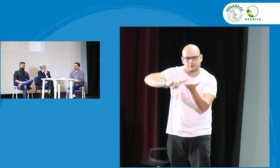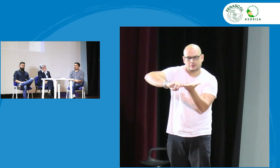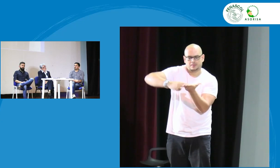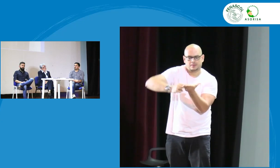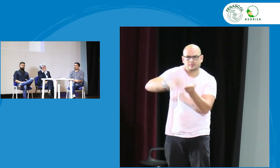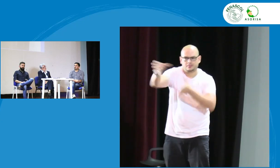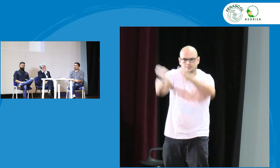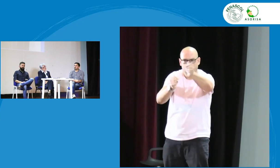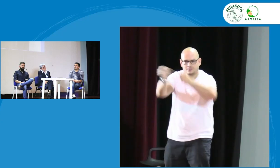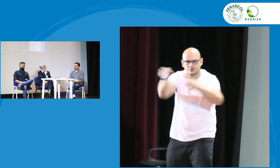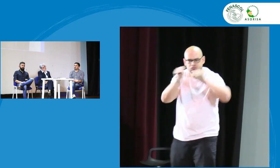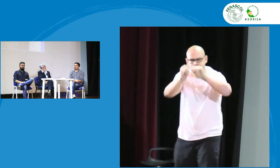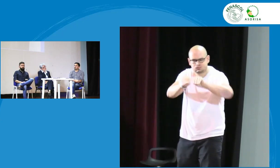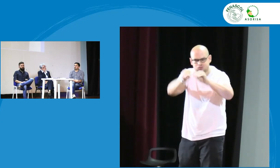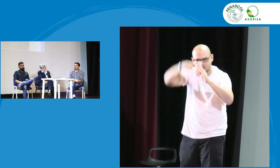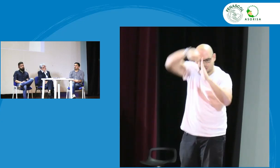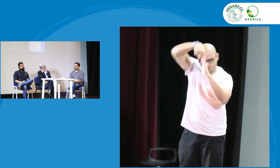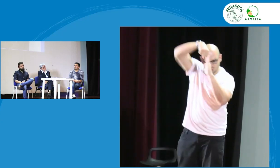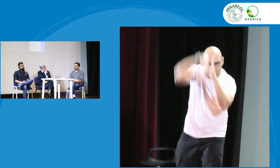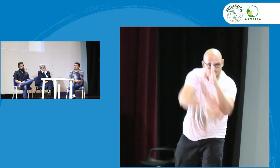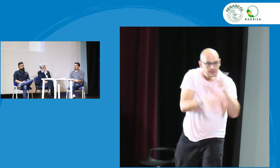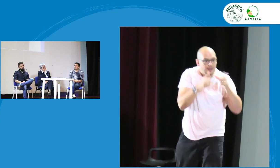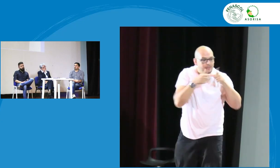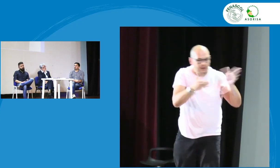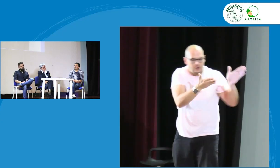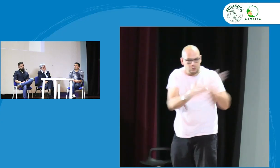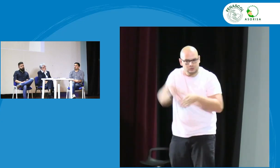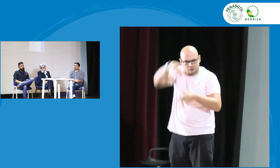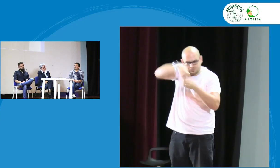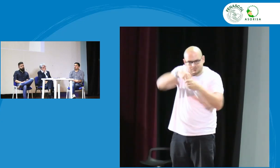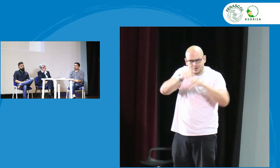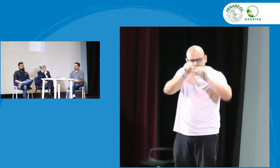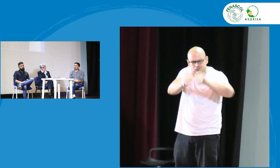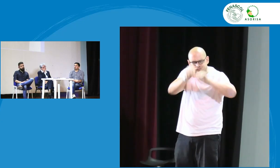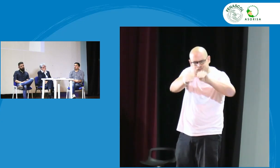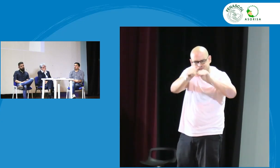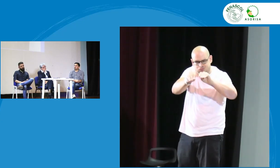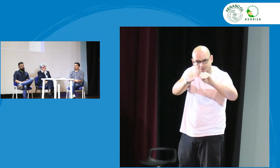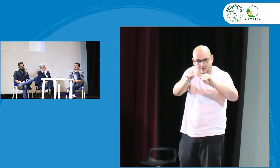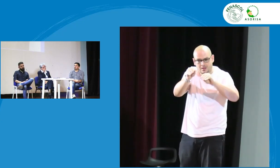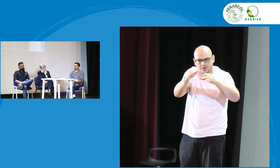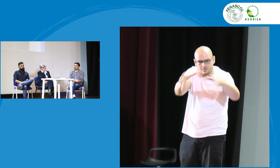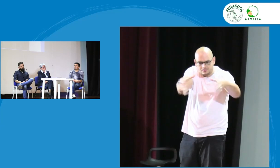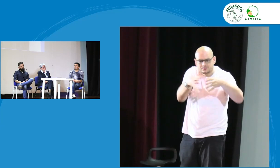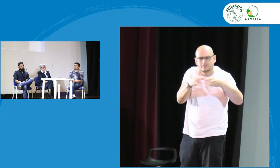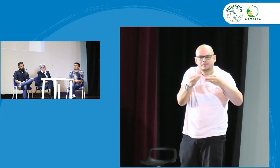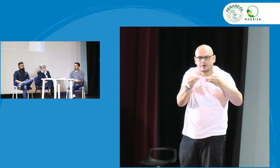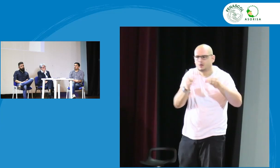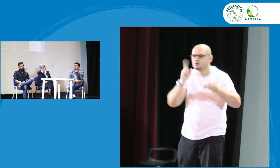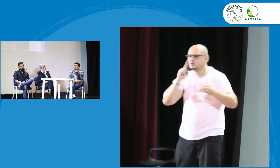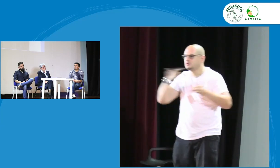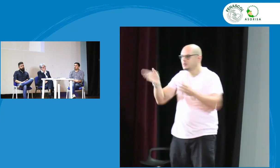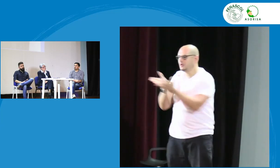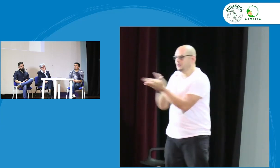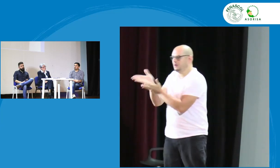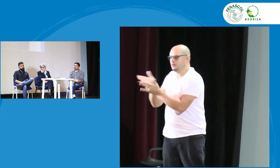tener en cuenta una formación precisa, profunda para aquellos intérpretes